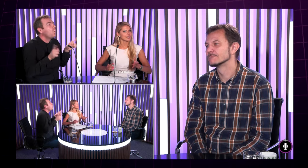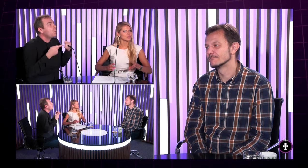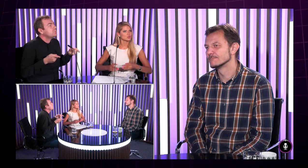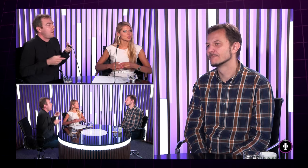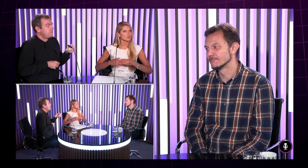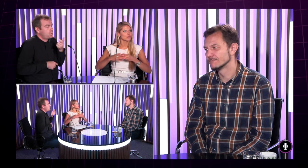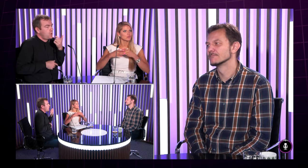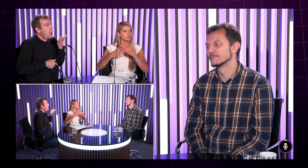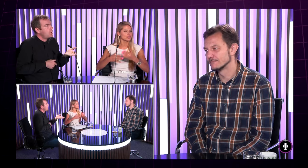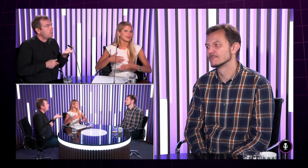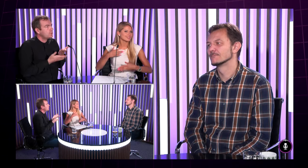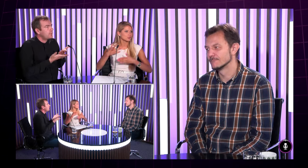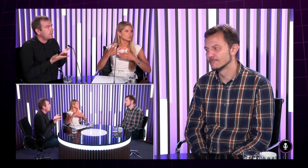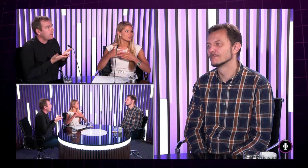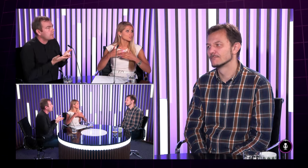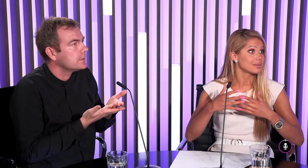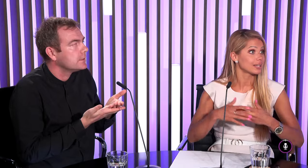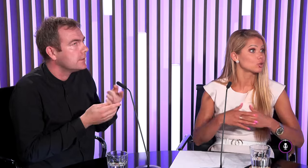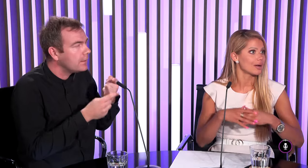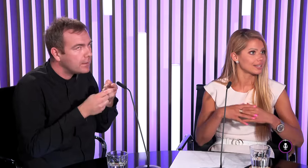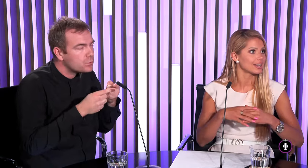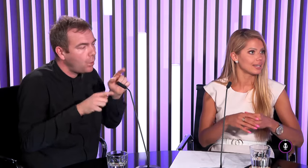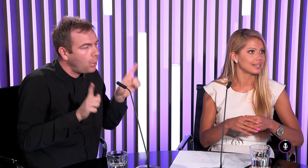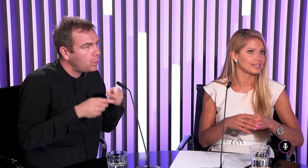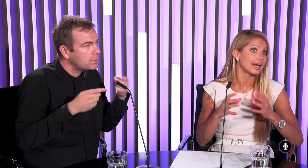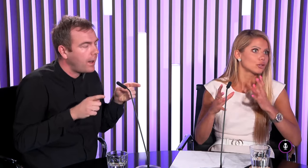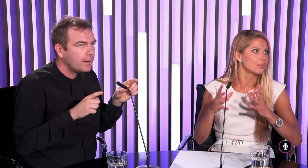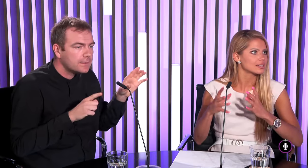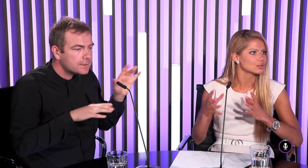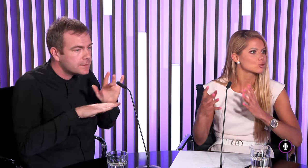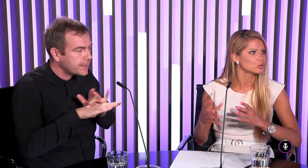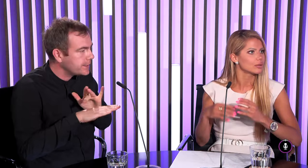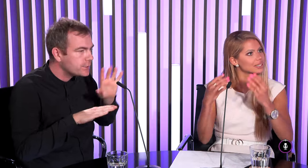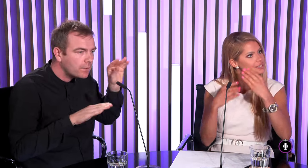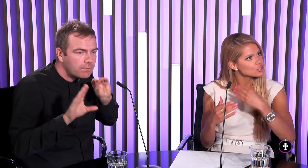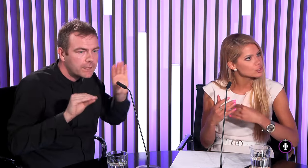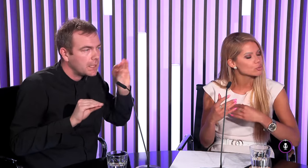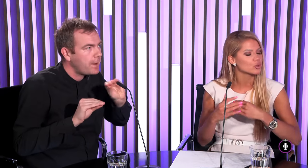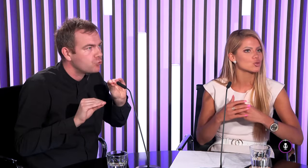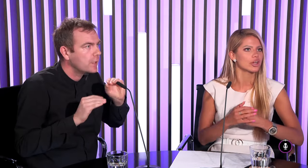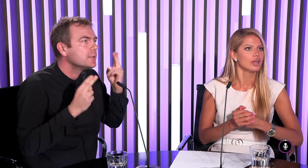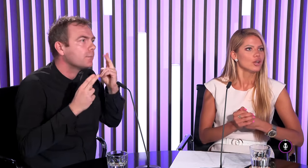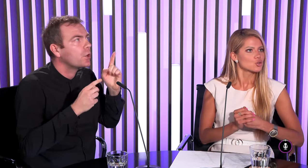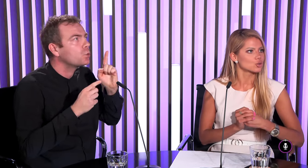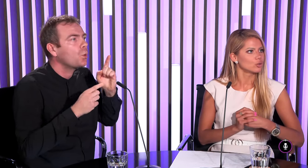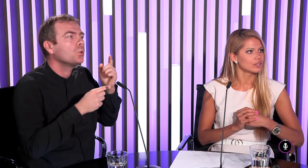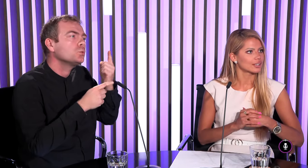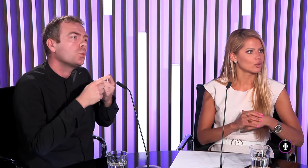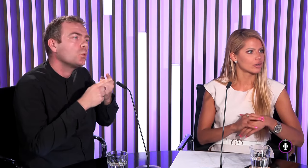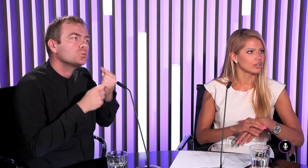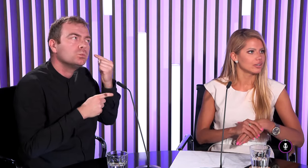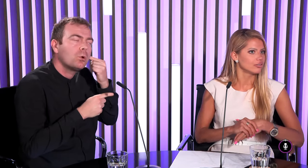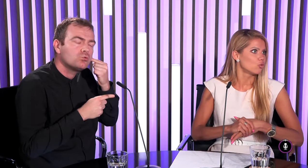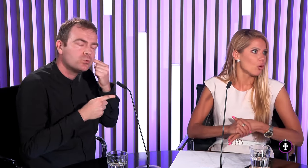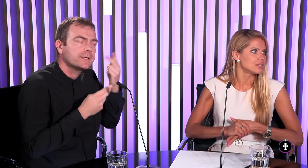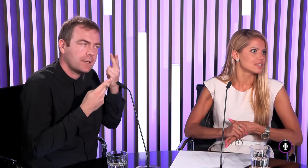miery nejakým spôsobom vnímate hudbu samozrejme ten kto má nejakéto percento sluchujem jasné že niečo počuje čo tí ľudia